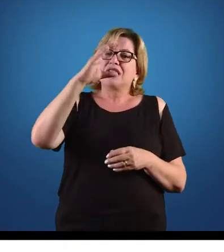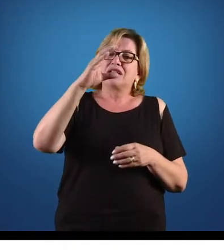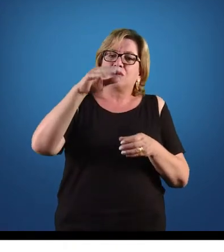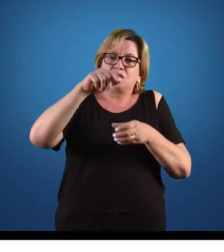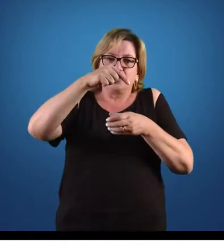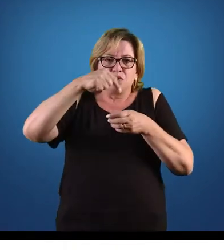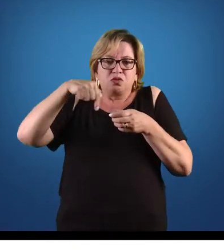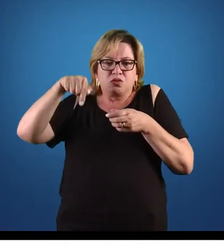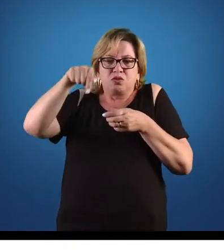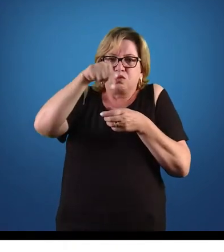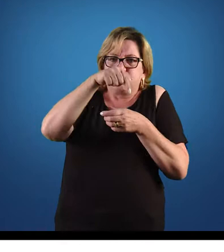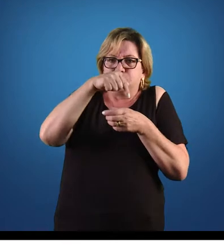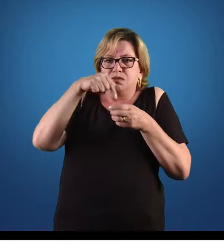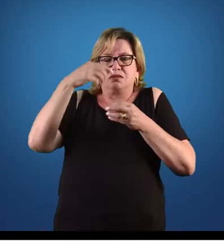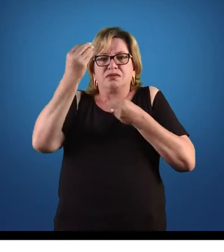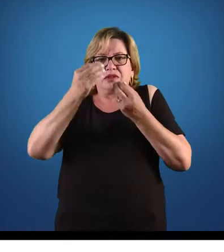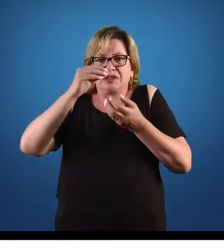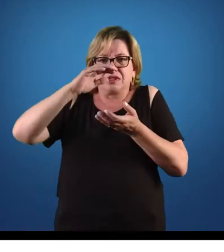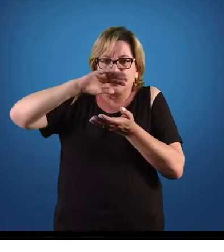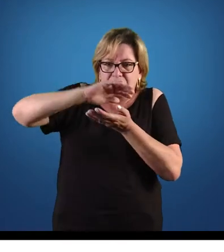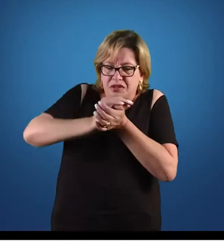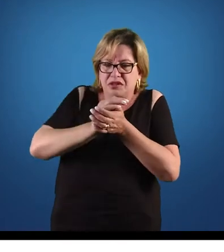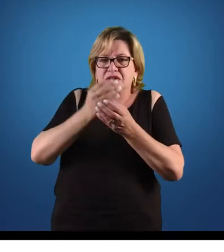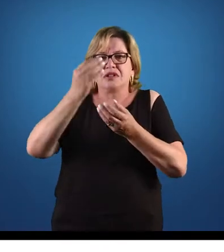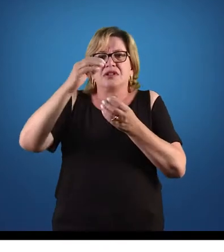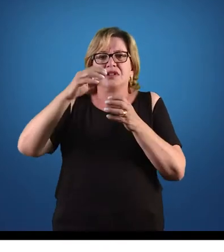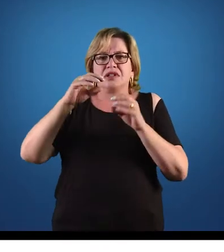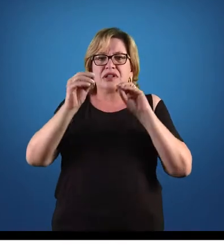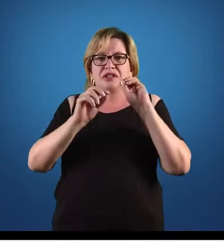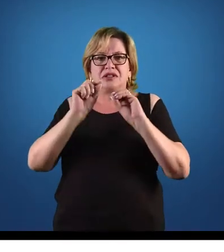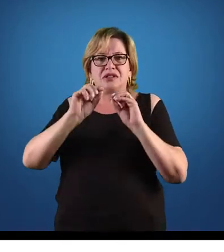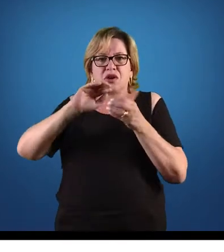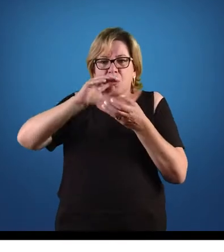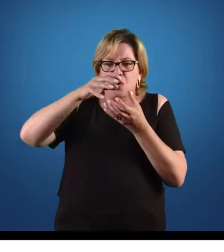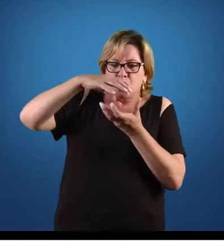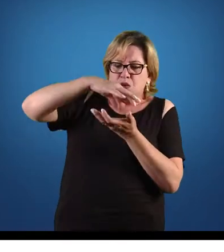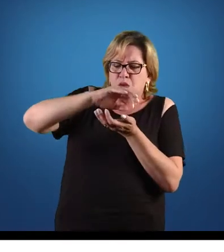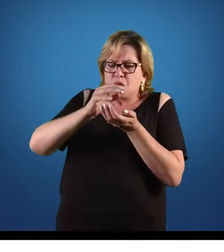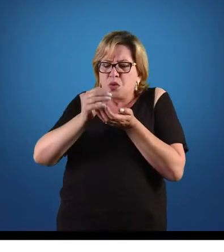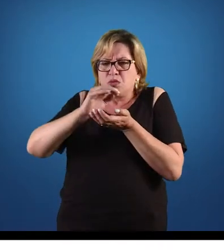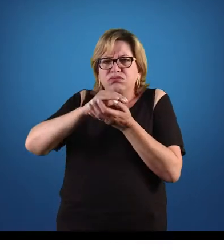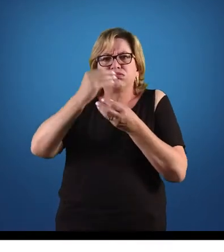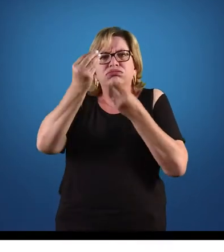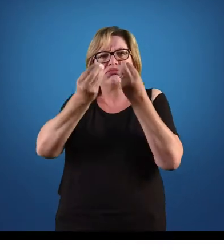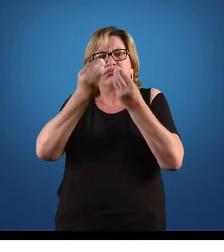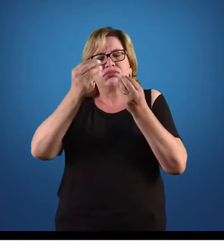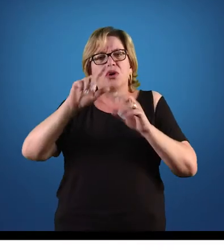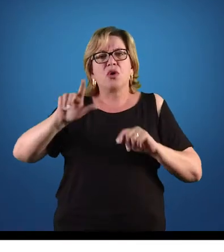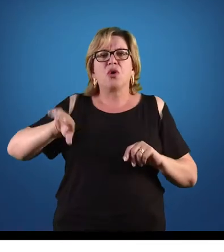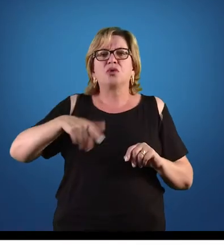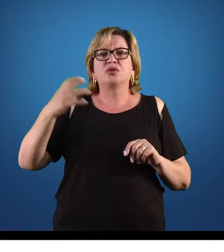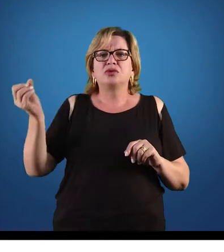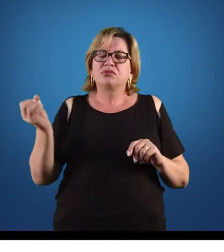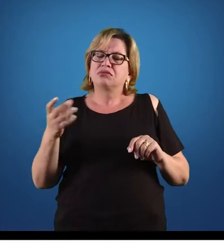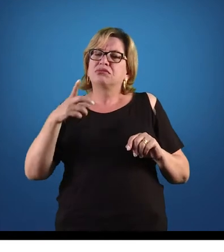diferente dos platiomintos, que eram vermes achatados, os nematóides então são vermes cilíndricos. Uma outra novidade que aparece aqui é o